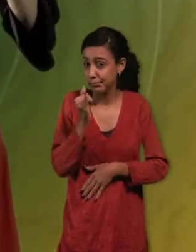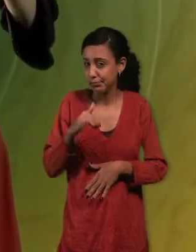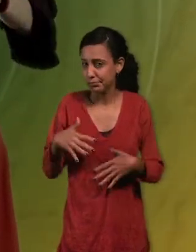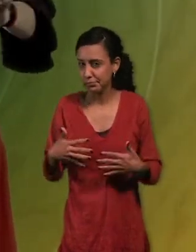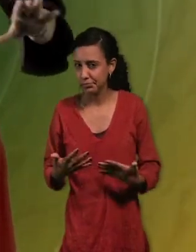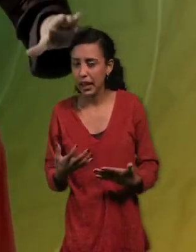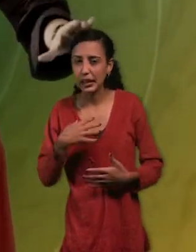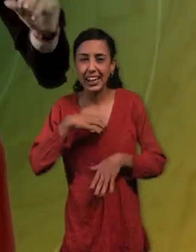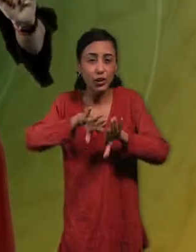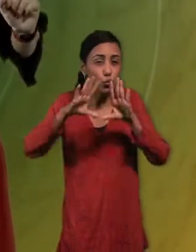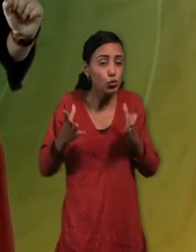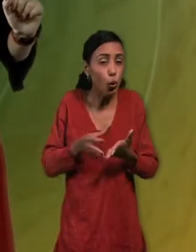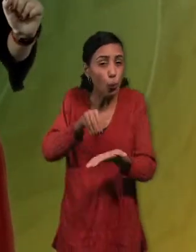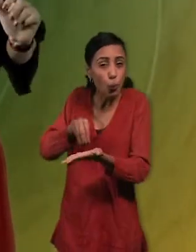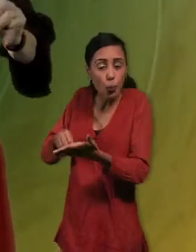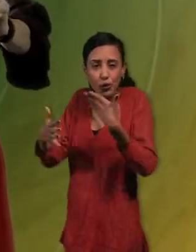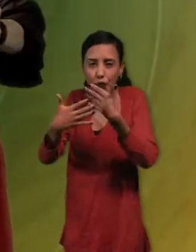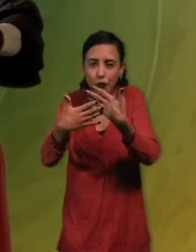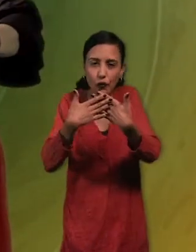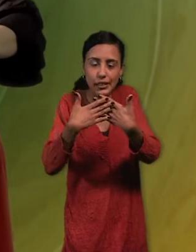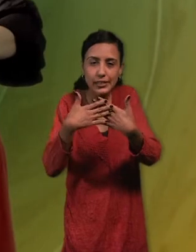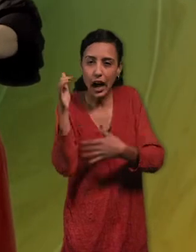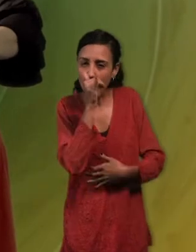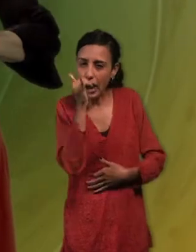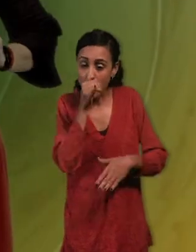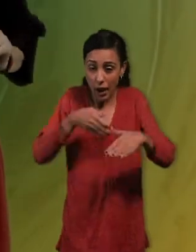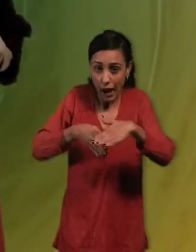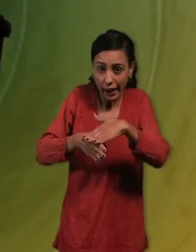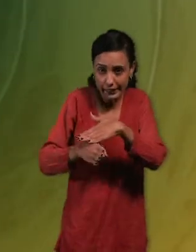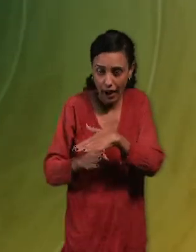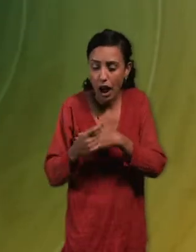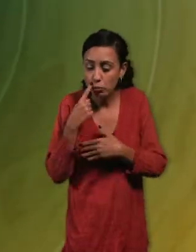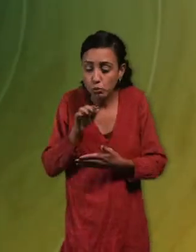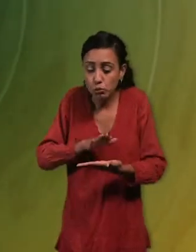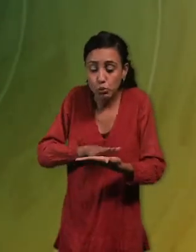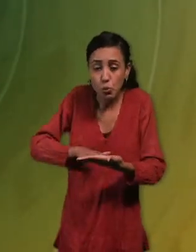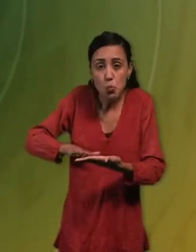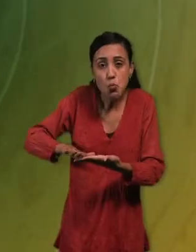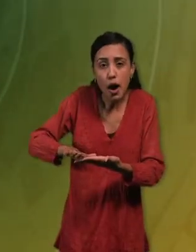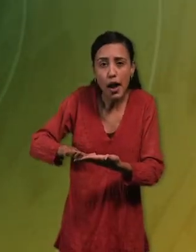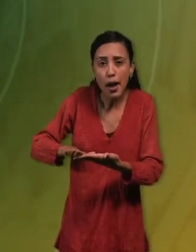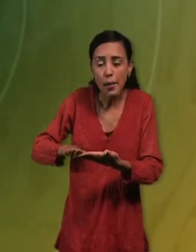tener todo montado frente a una cámara, entrar, mover levemente, retirarnos y tirar una foto.